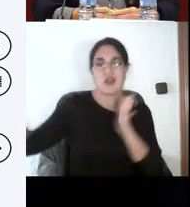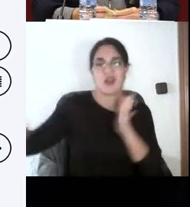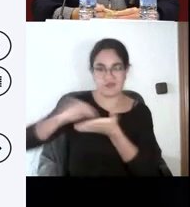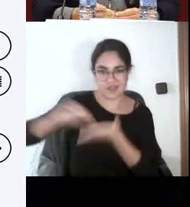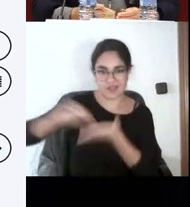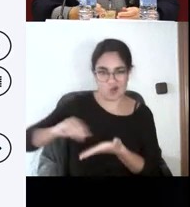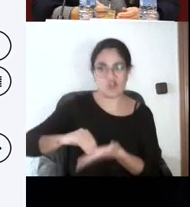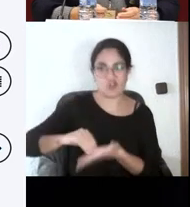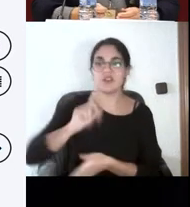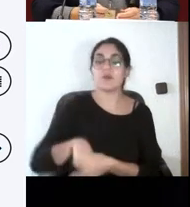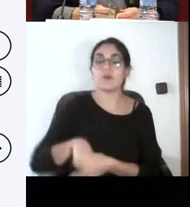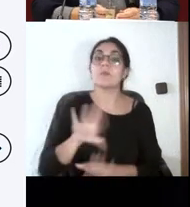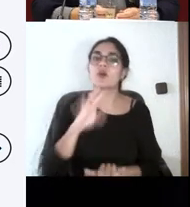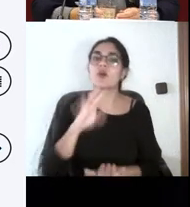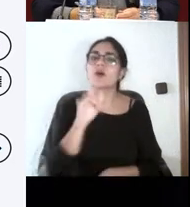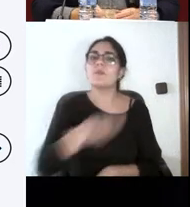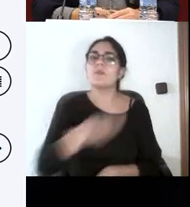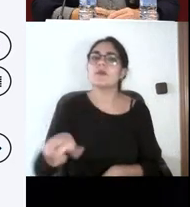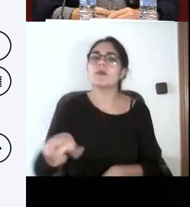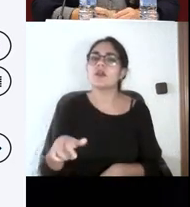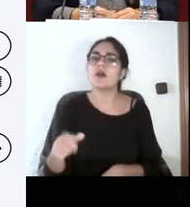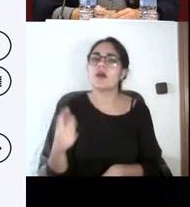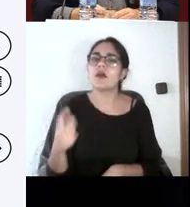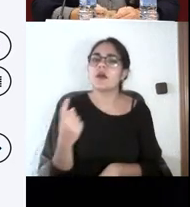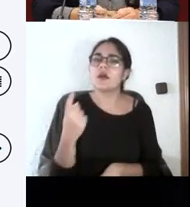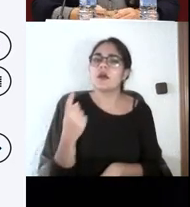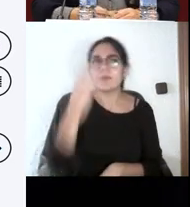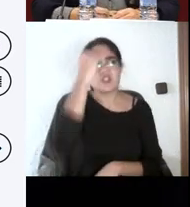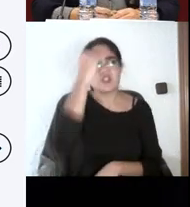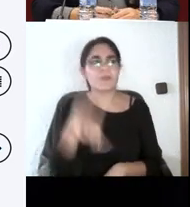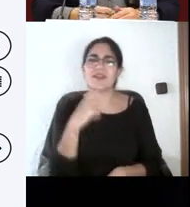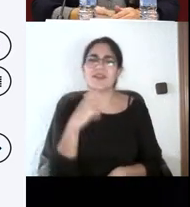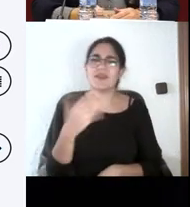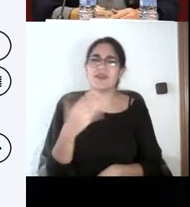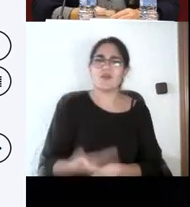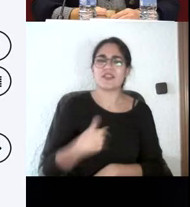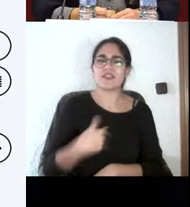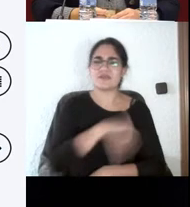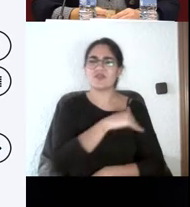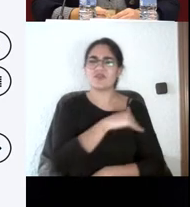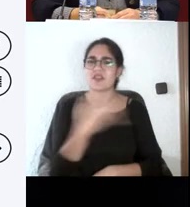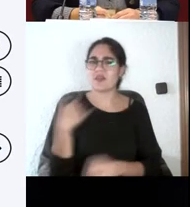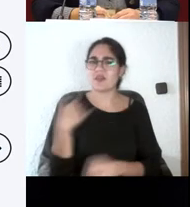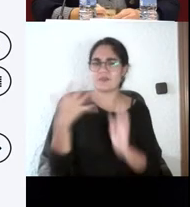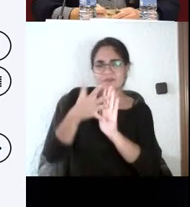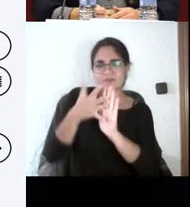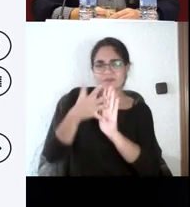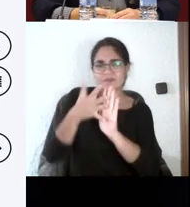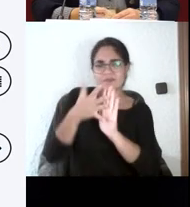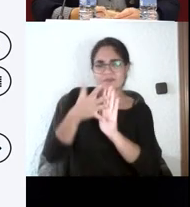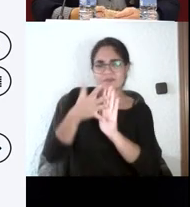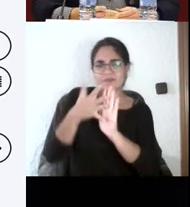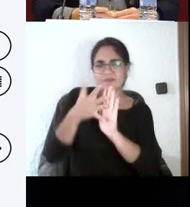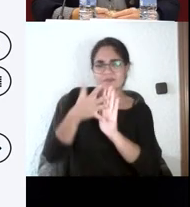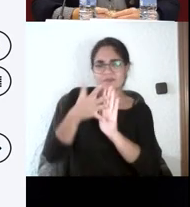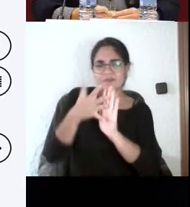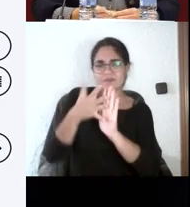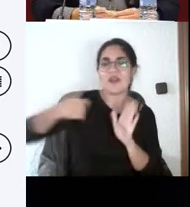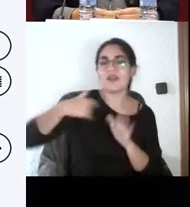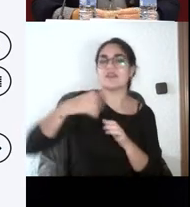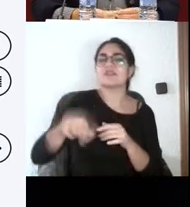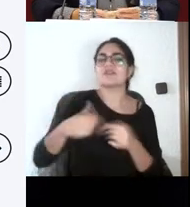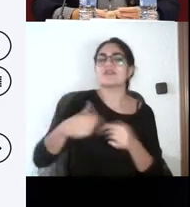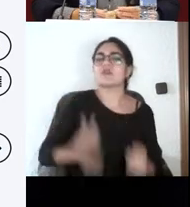para estudiantes saber explicarse, saber redactar, saber contar lo que ha aprendido. Y